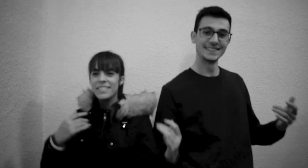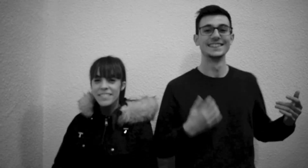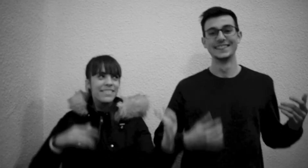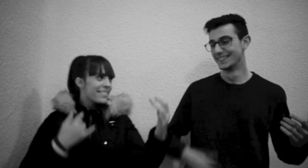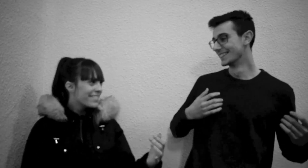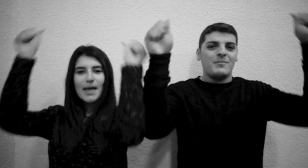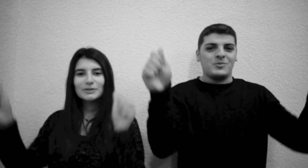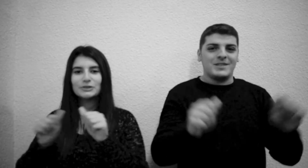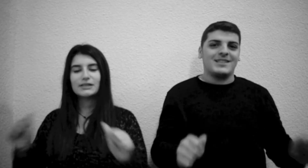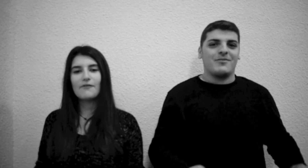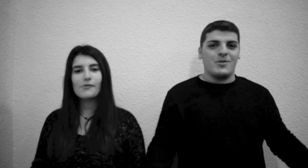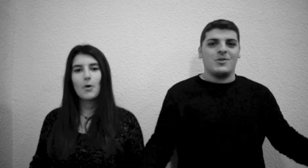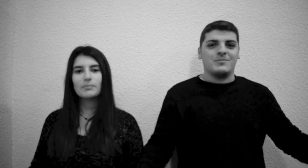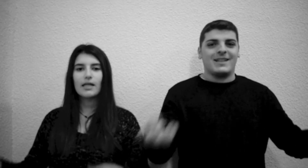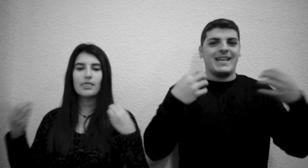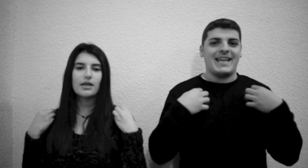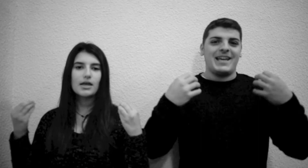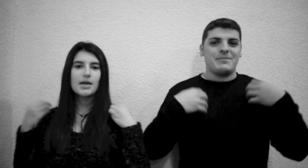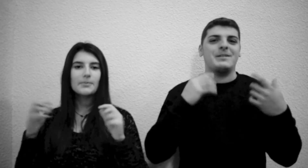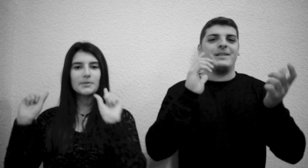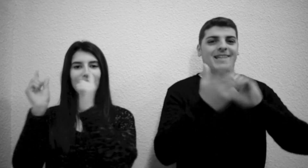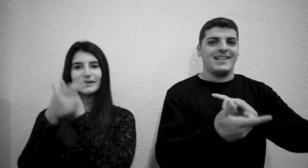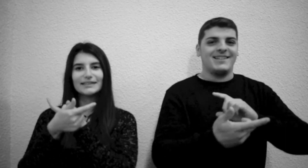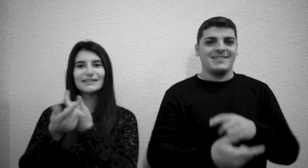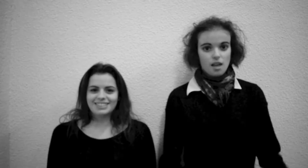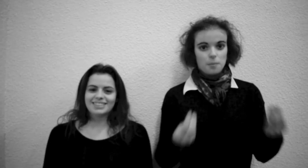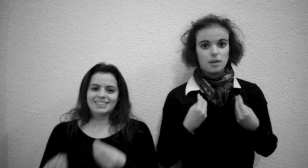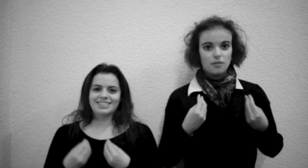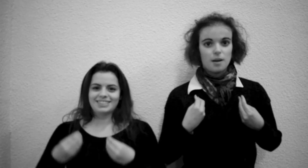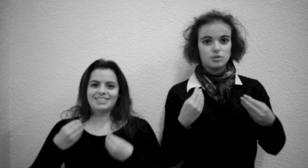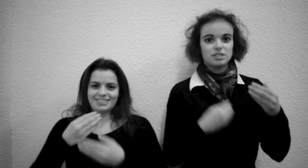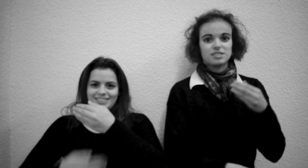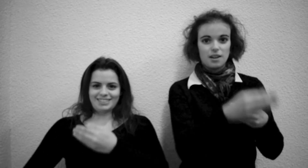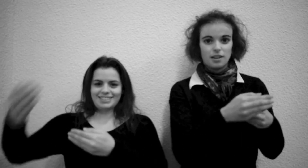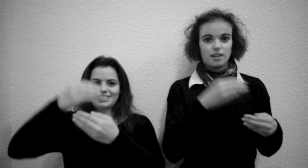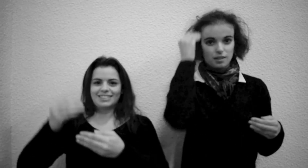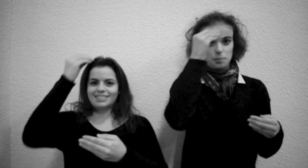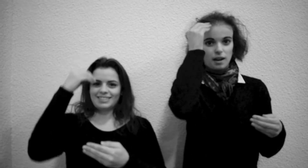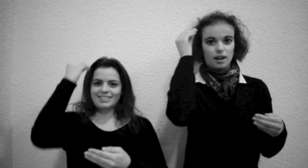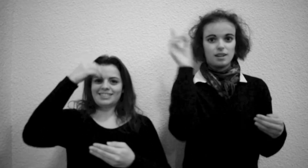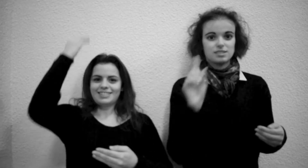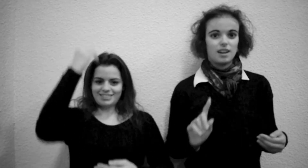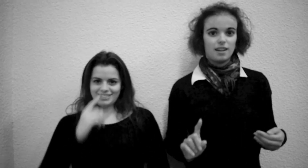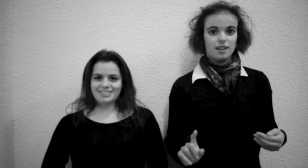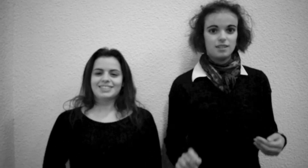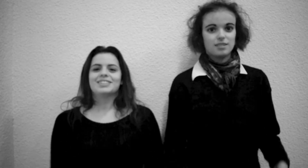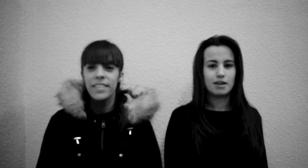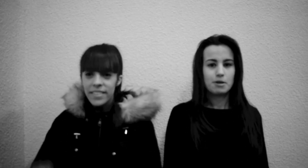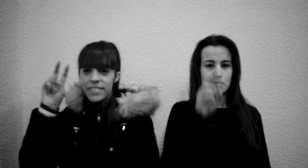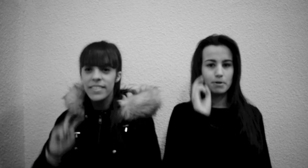Cambiemos nuestra forma de vivir Vivamos sin pensar que pasará Miremos